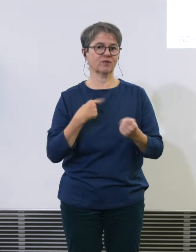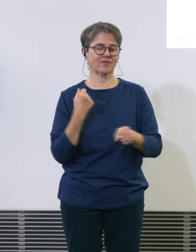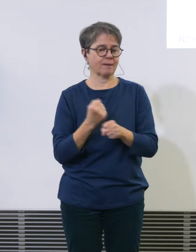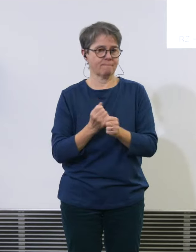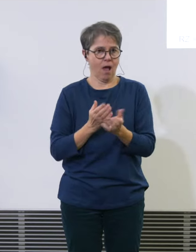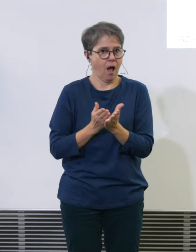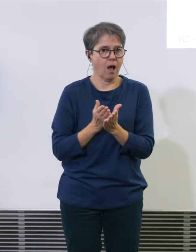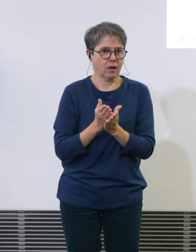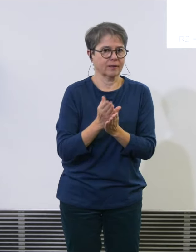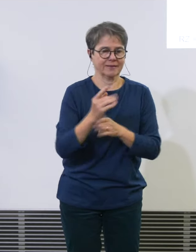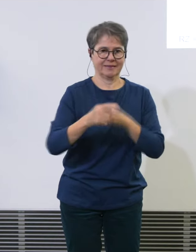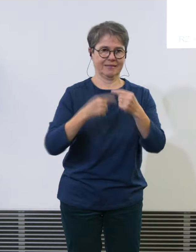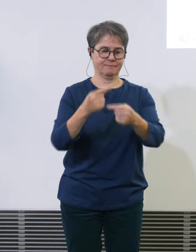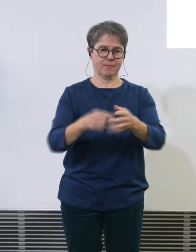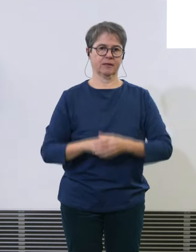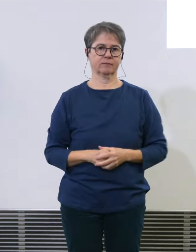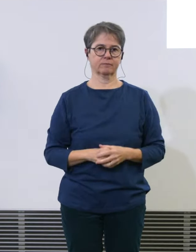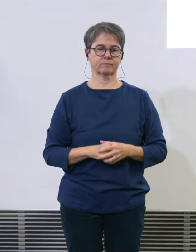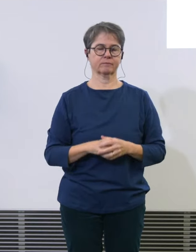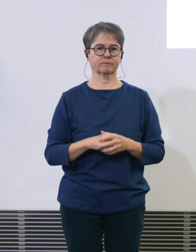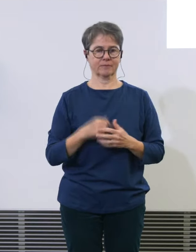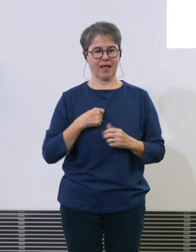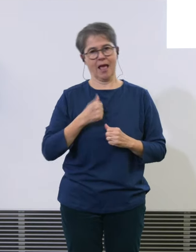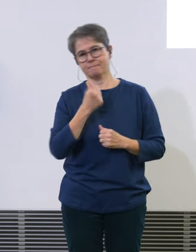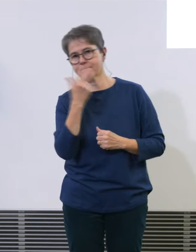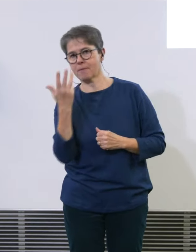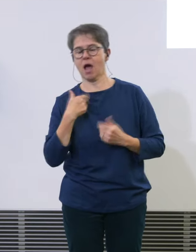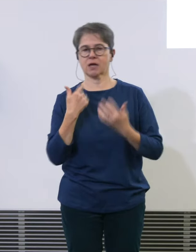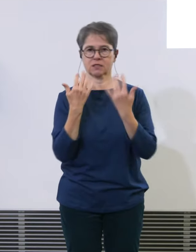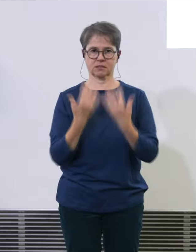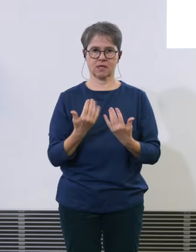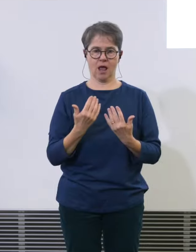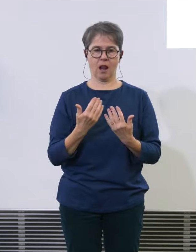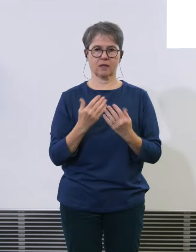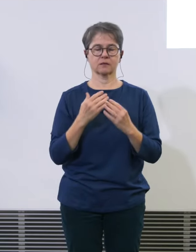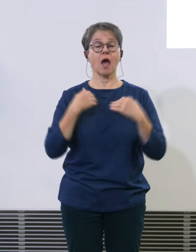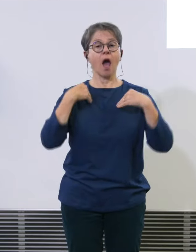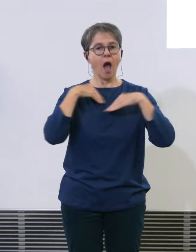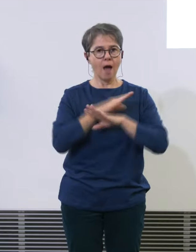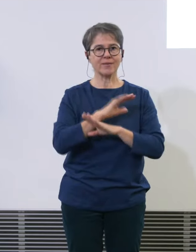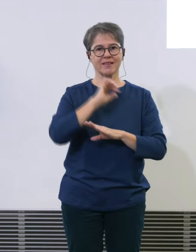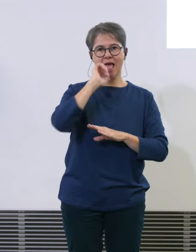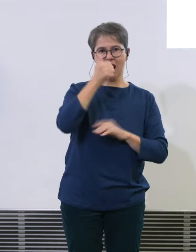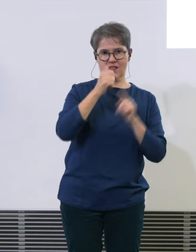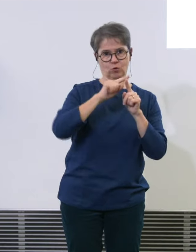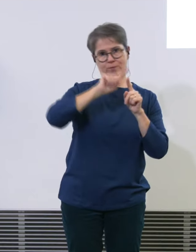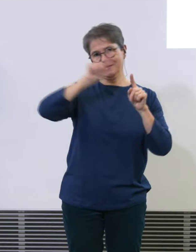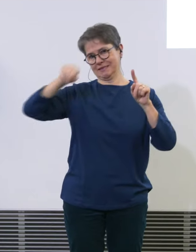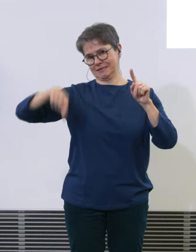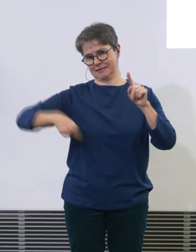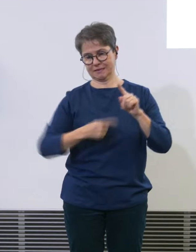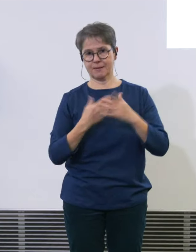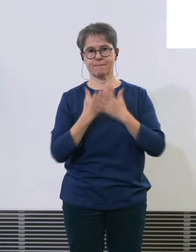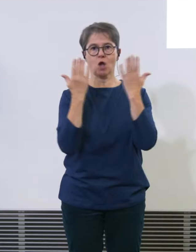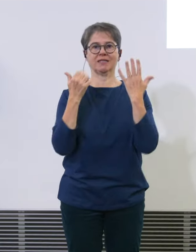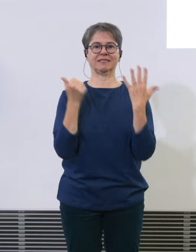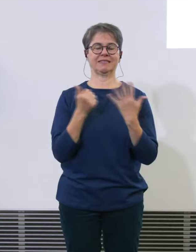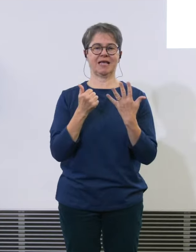einige Zahlen. Zwischen am 11.00 Uhr am Abend und am 6.00 Uhr am Morgen sind rund 2'300